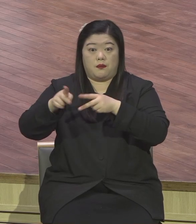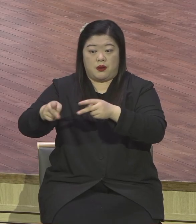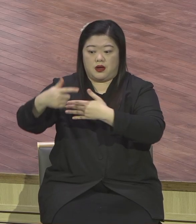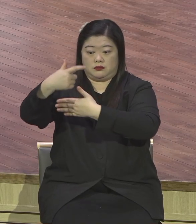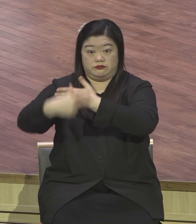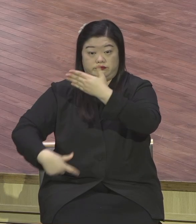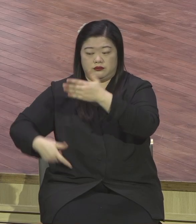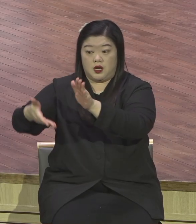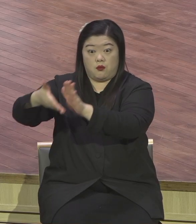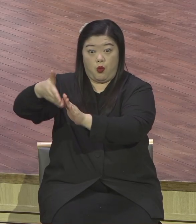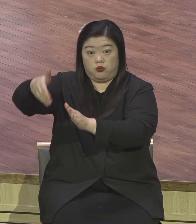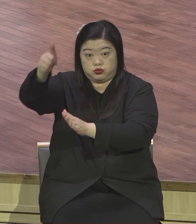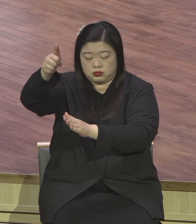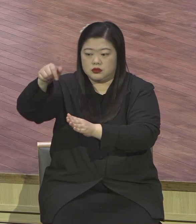사단은 사단은 이렇게